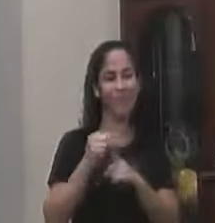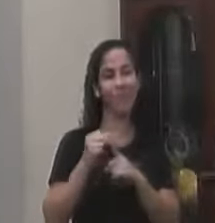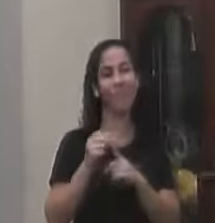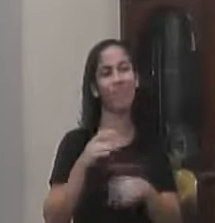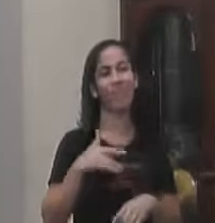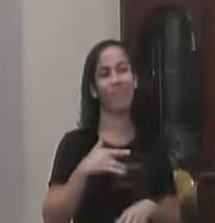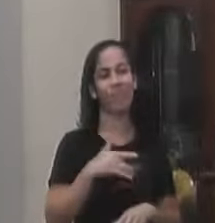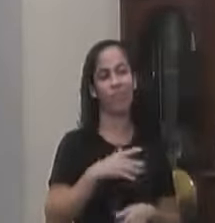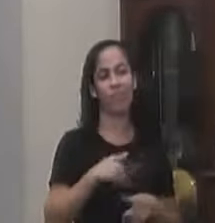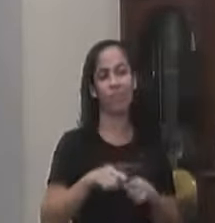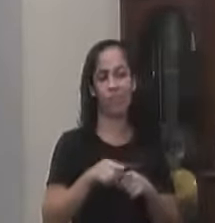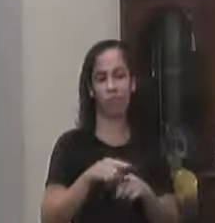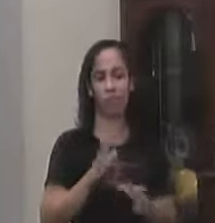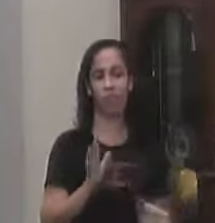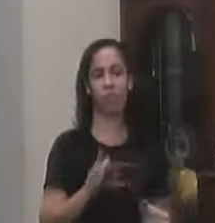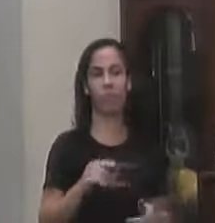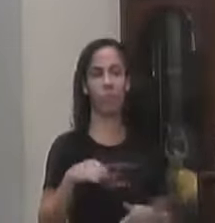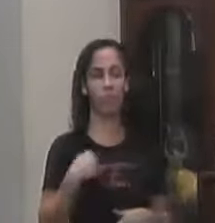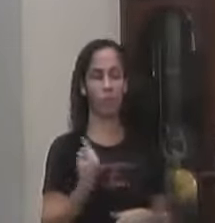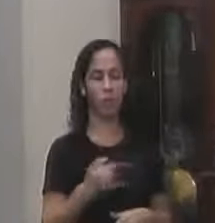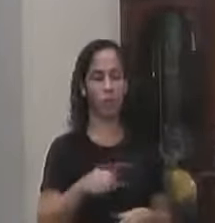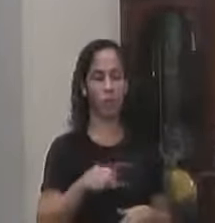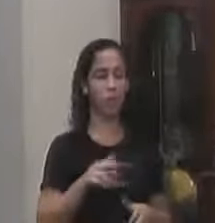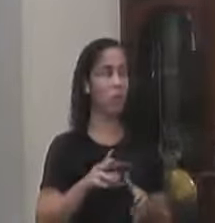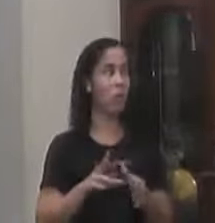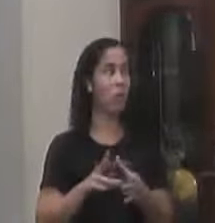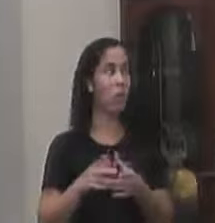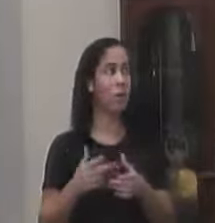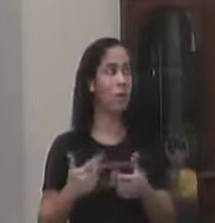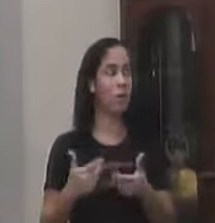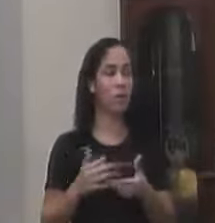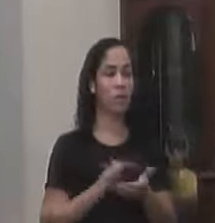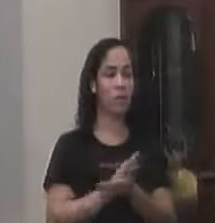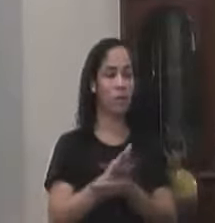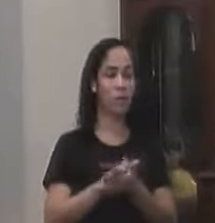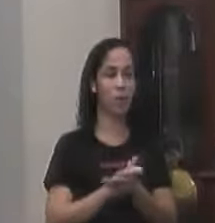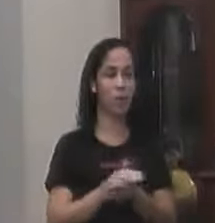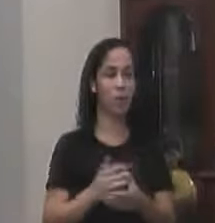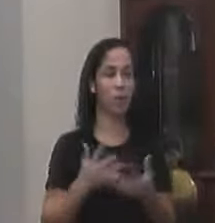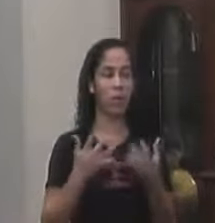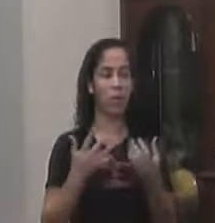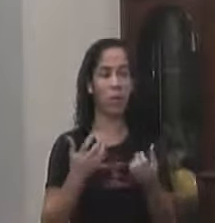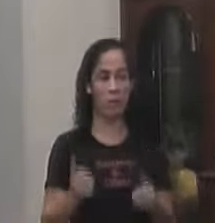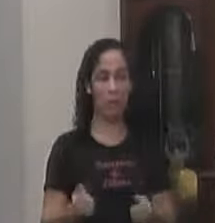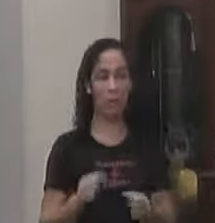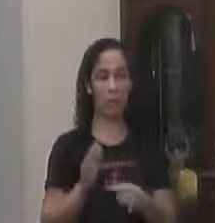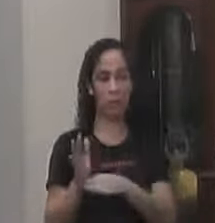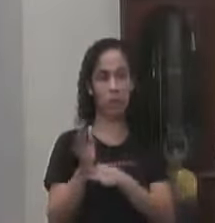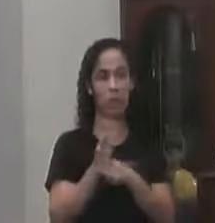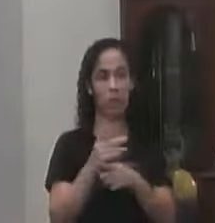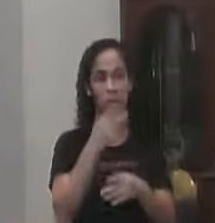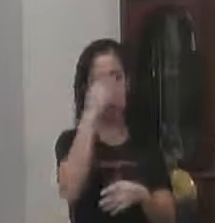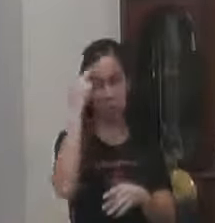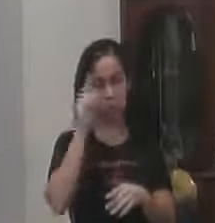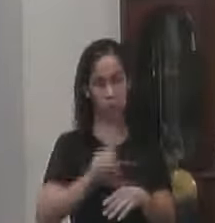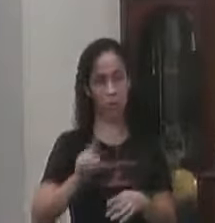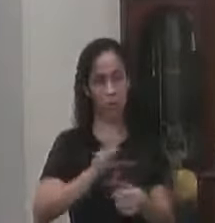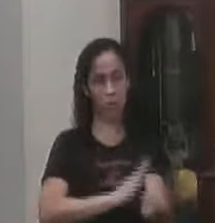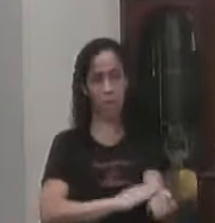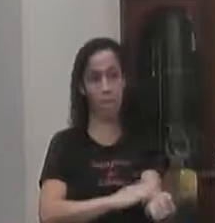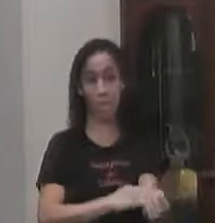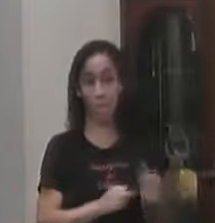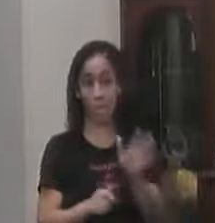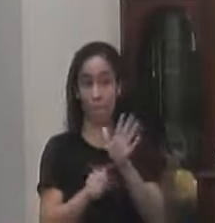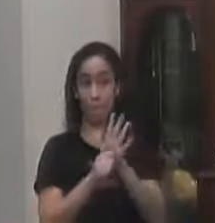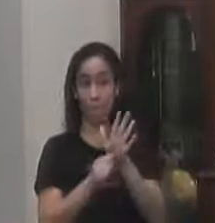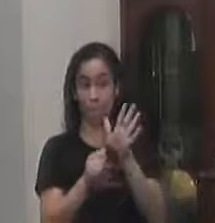saúde pública Porque na nossa região Eu não conheço Nenhum outro equipamento Público Que acolhe Os dependentes Químicos Que acolhe E faça